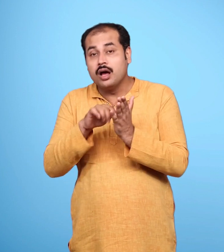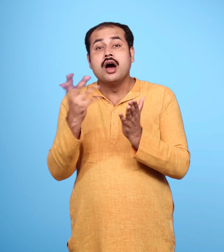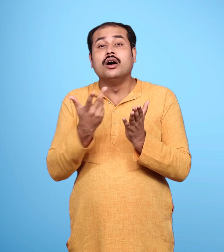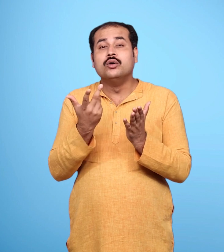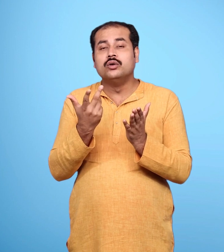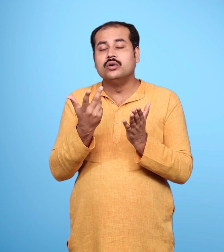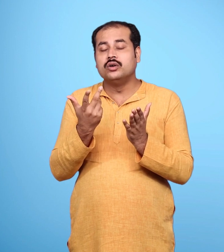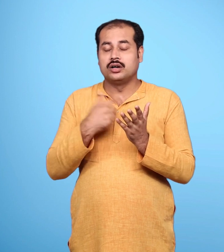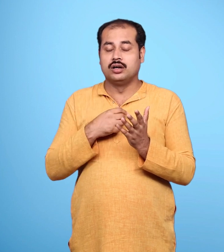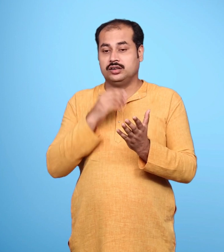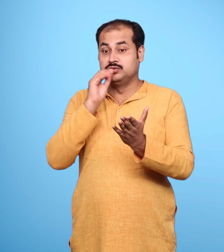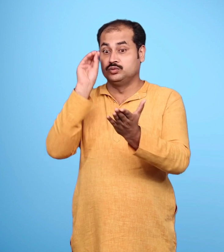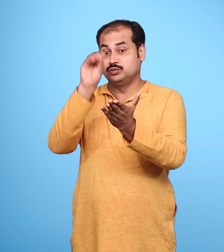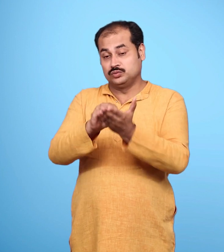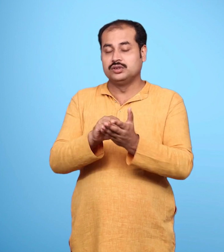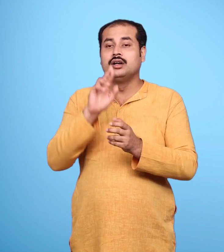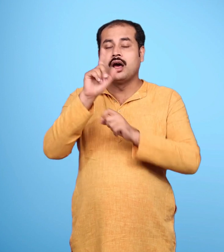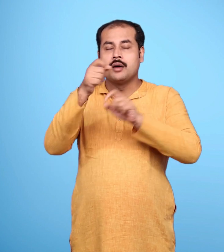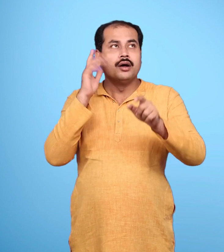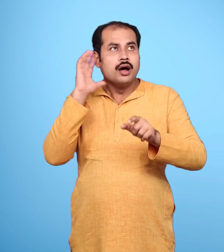राम को किसी तरह समचार मिल जाए